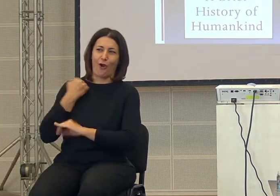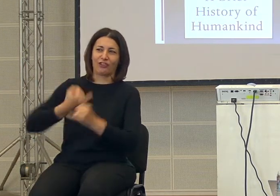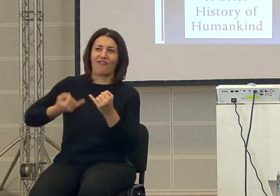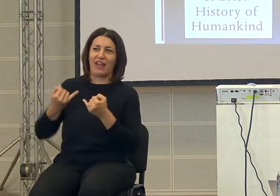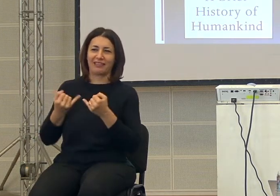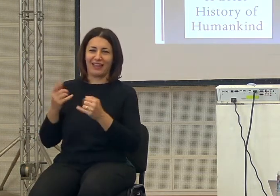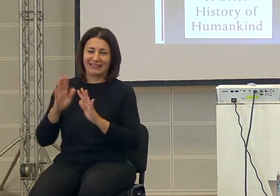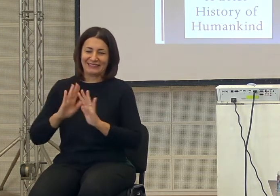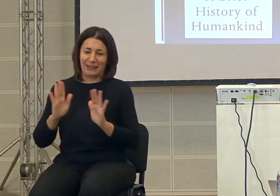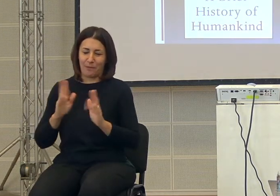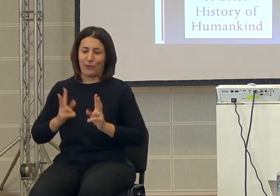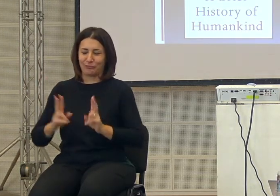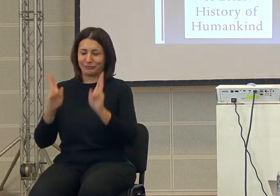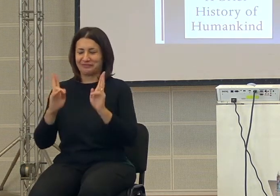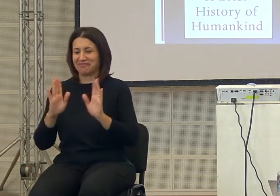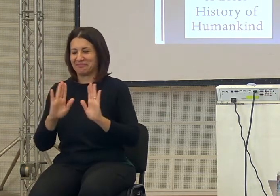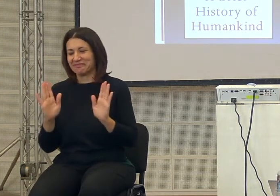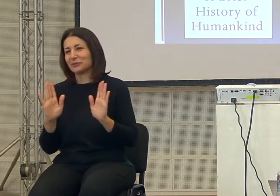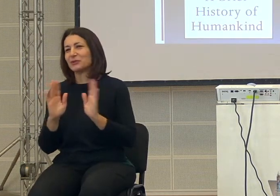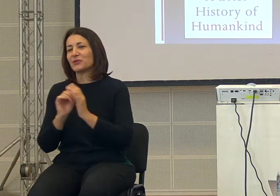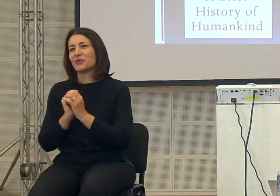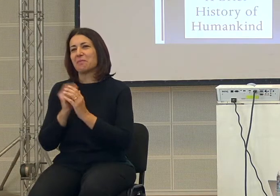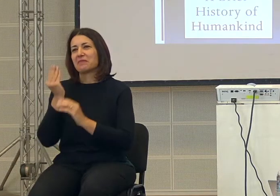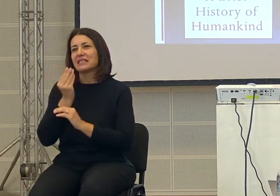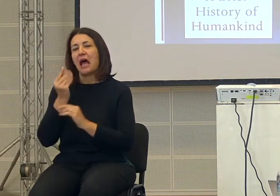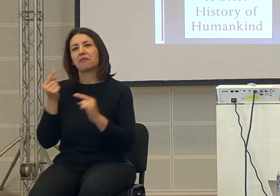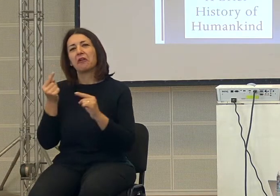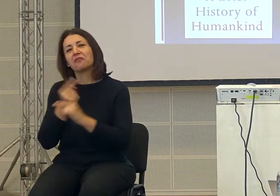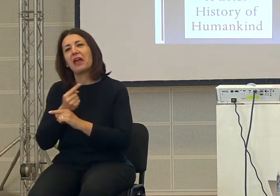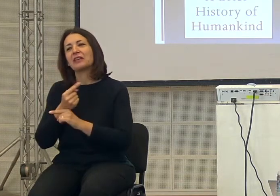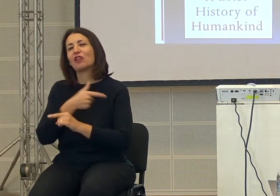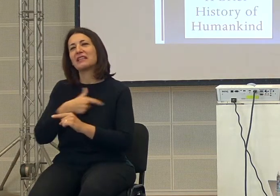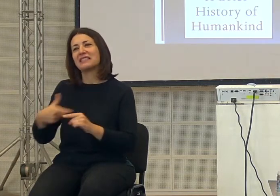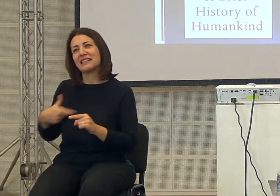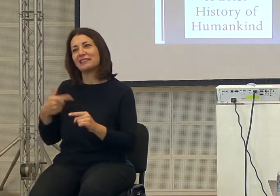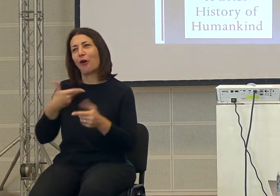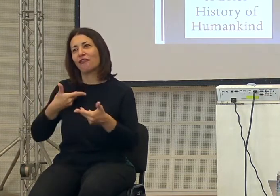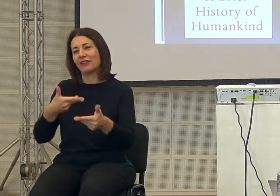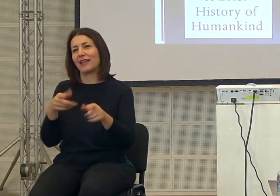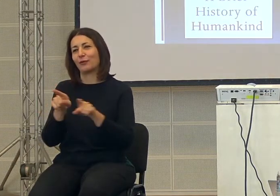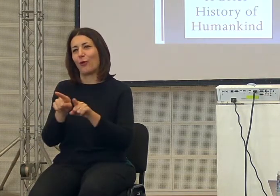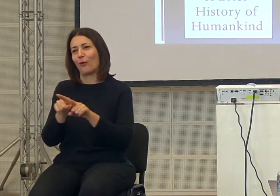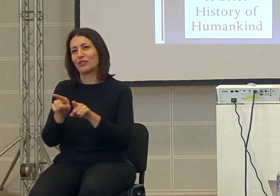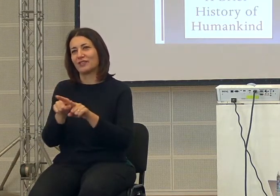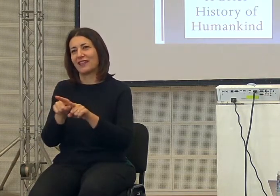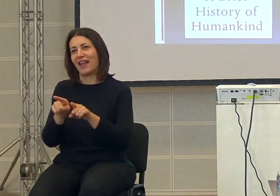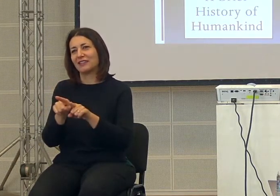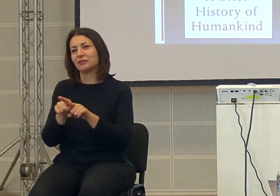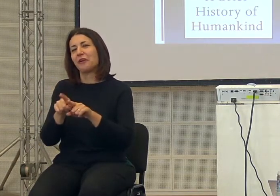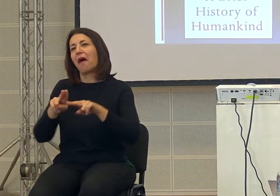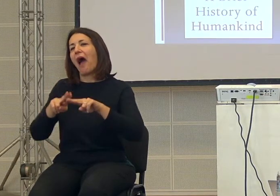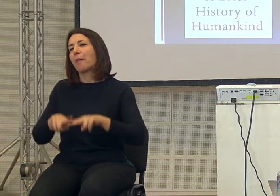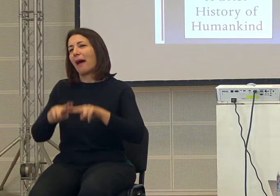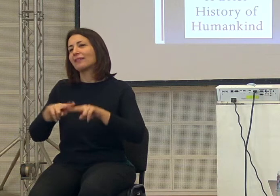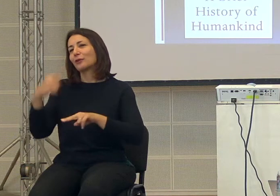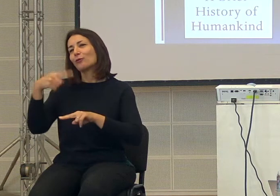'intervista subito invece il sindaco ha mantenuto